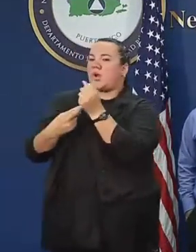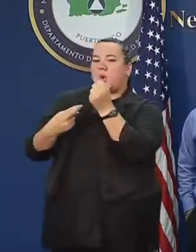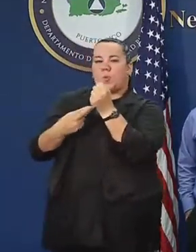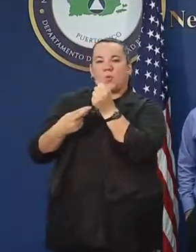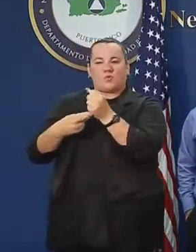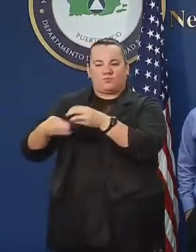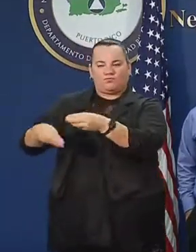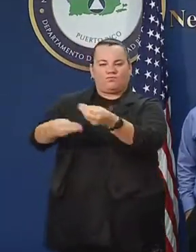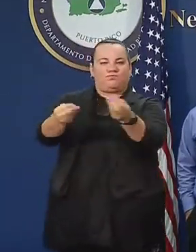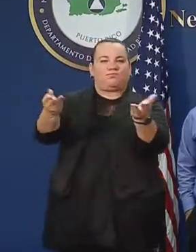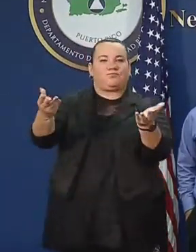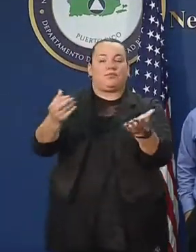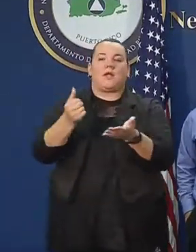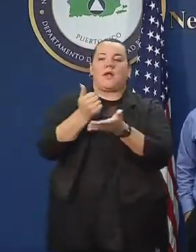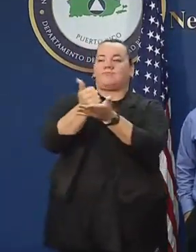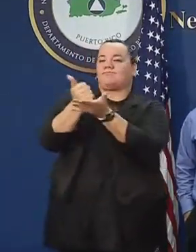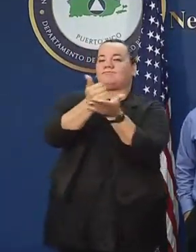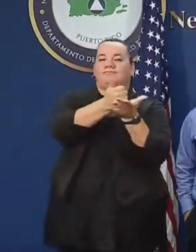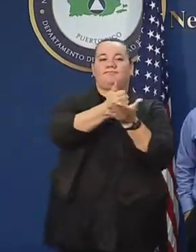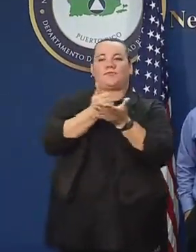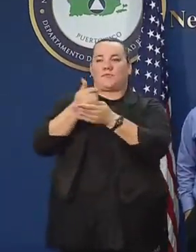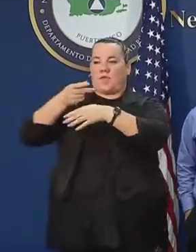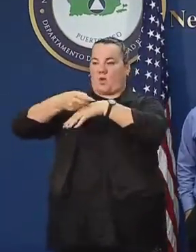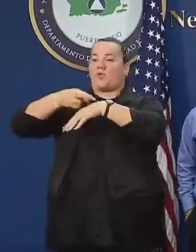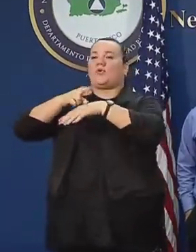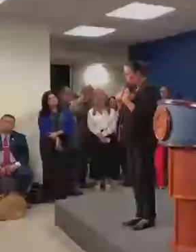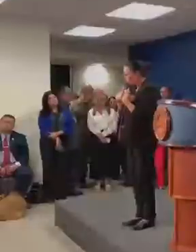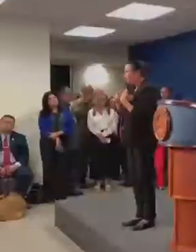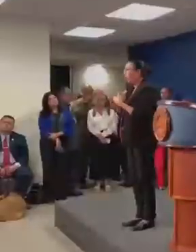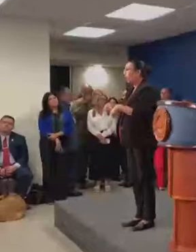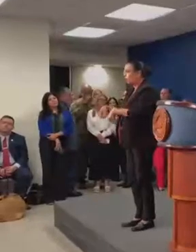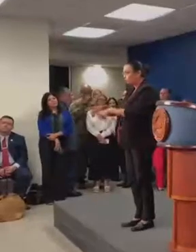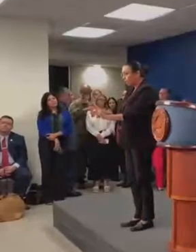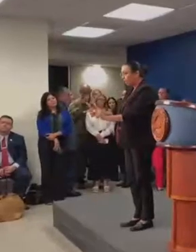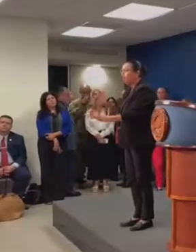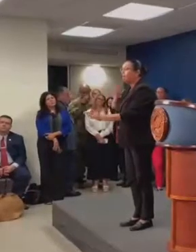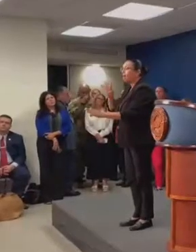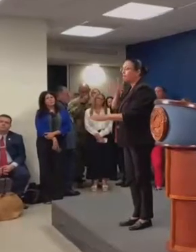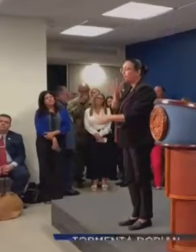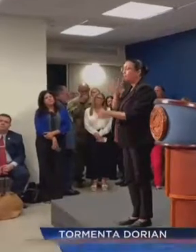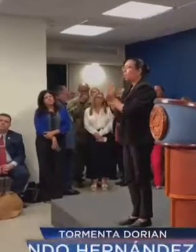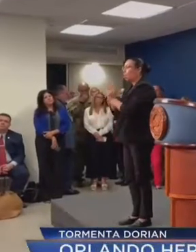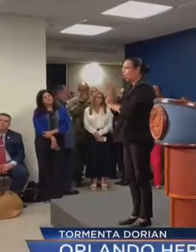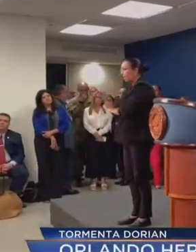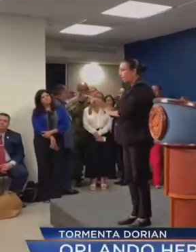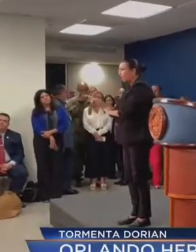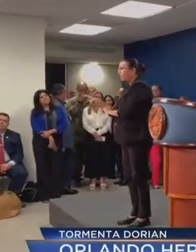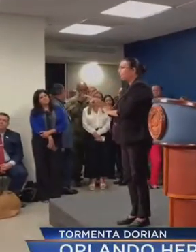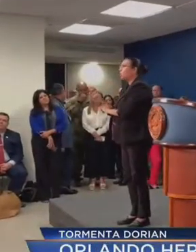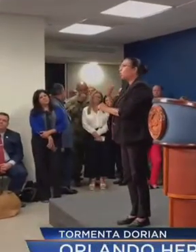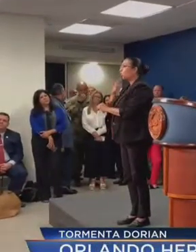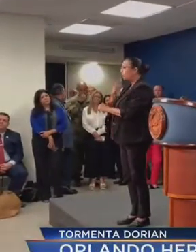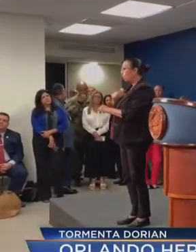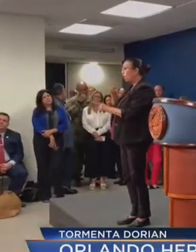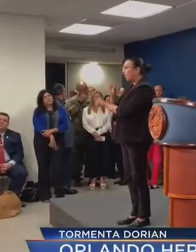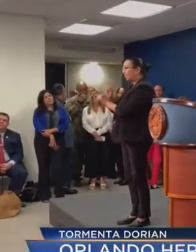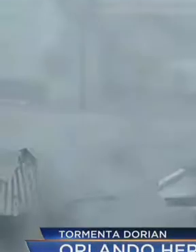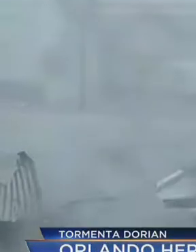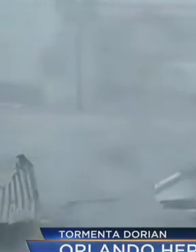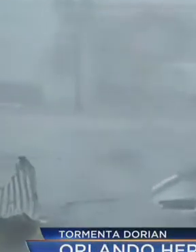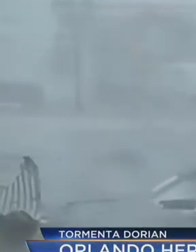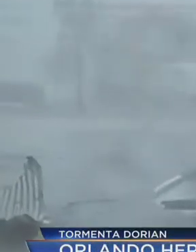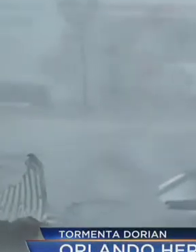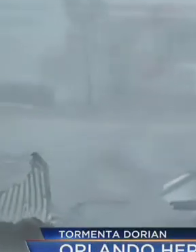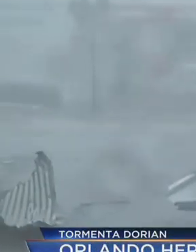para ayudar a nuestro pueblo a prepararse de ocurrir una emergencia. La primera ejecutiva, Wanda Vásquez Garcet, aseguró que la